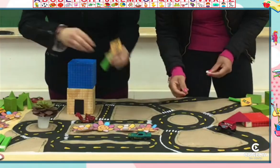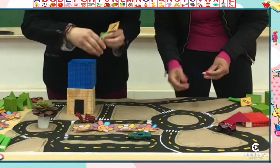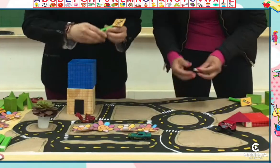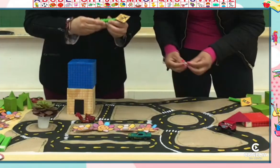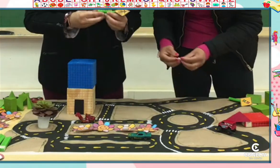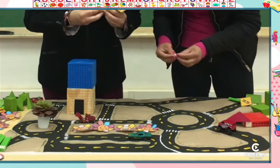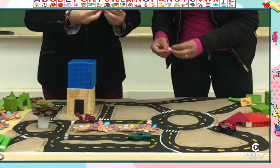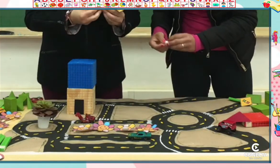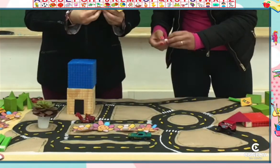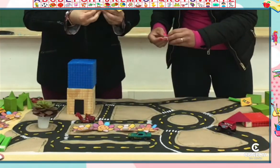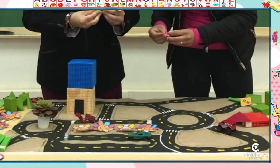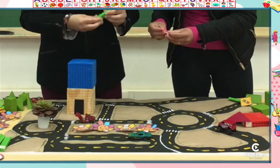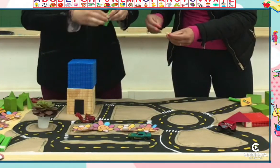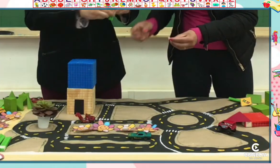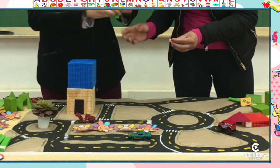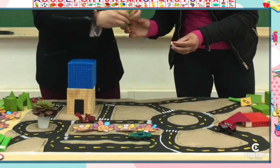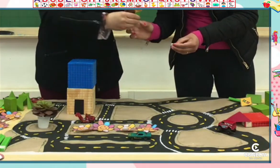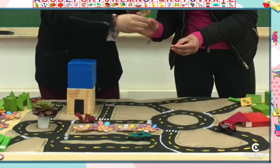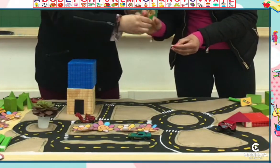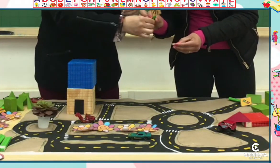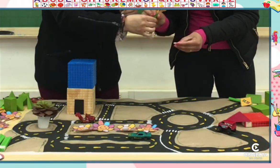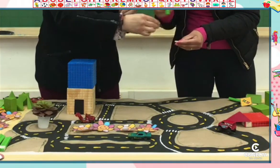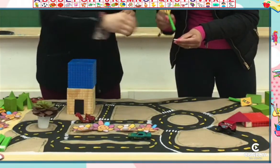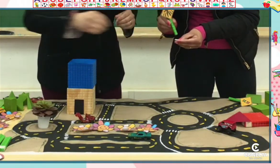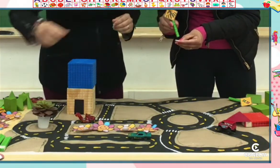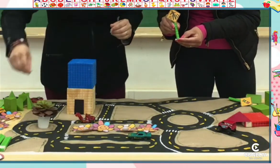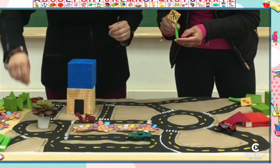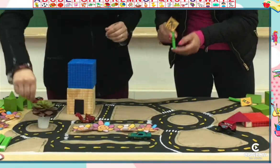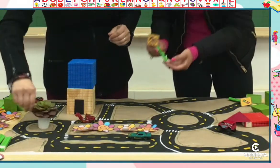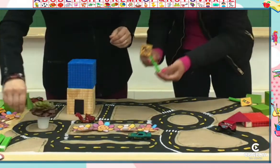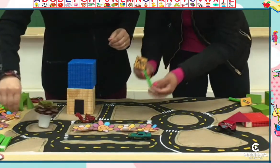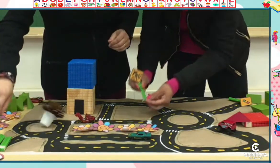Vamos colocar uma patinha, professora Lilian? Acho que é melhor, né?